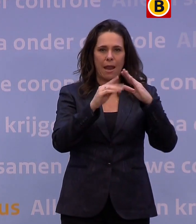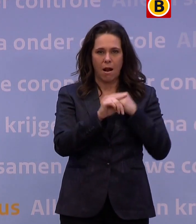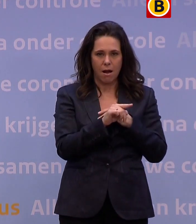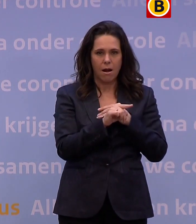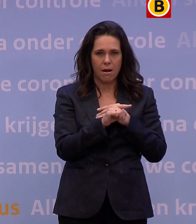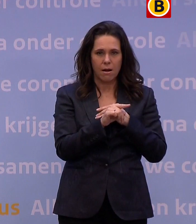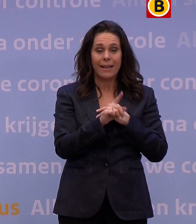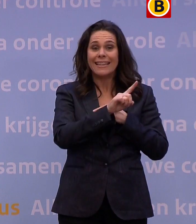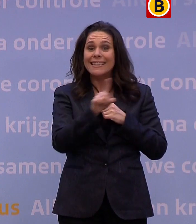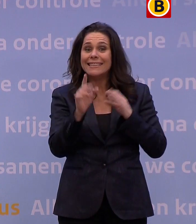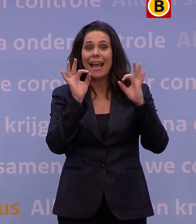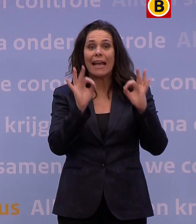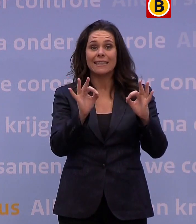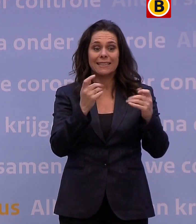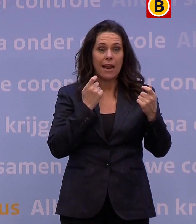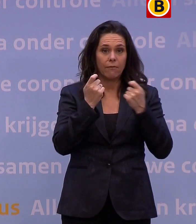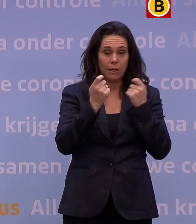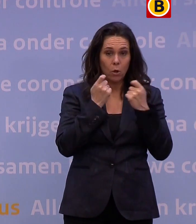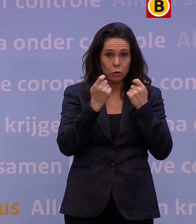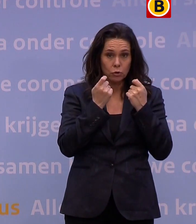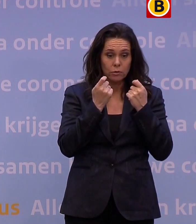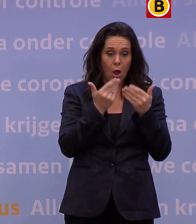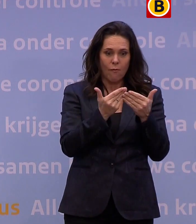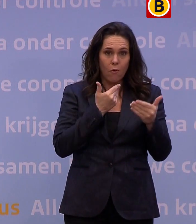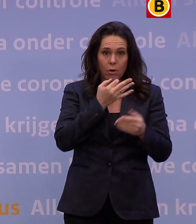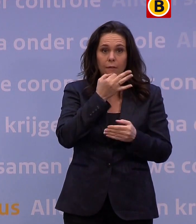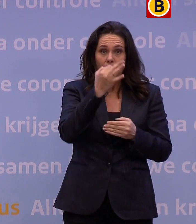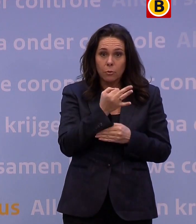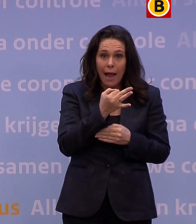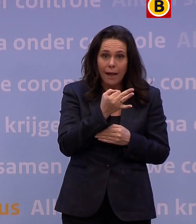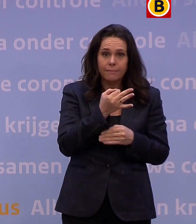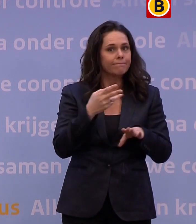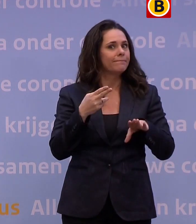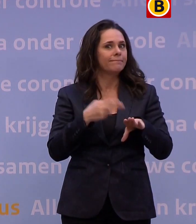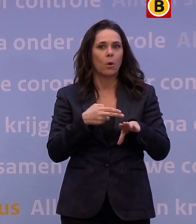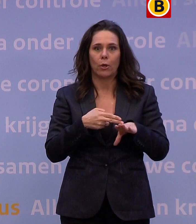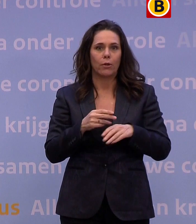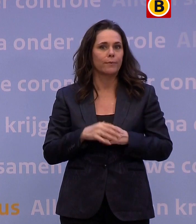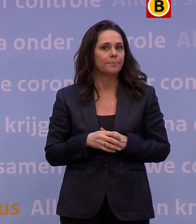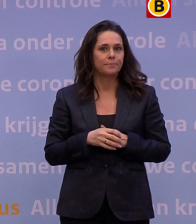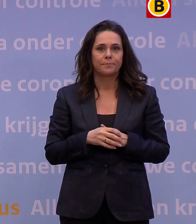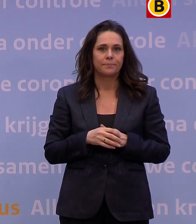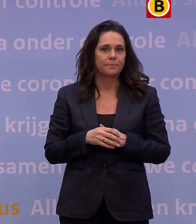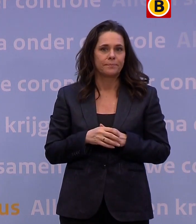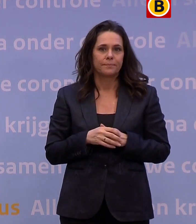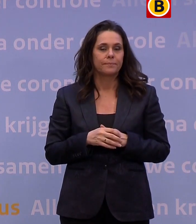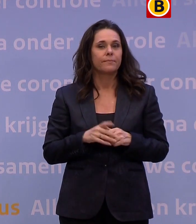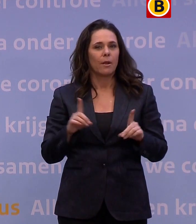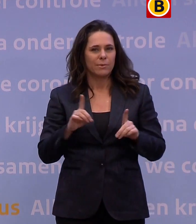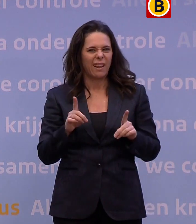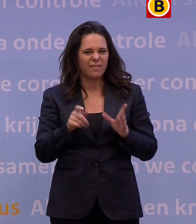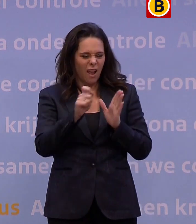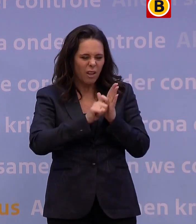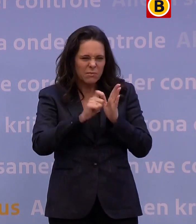in de niet-essentiële winkels een afspraak vooraf niet meer nodig. Daarmee verdwijnt de nodige